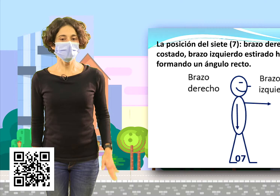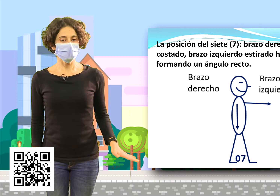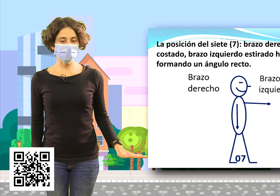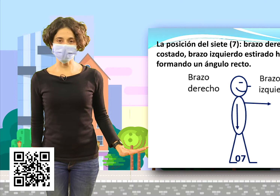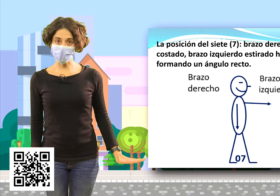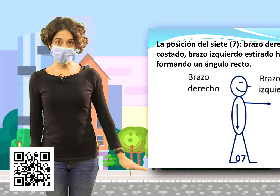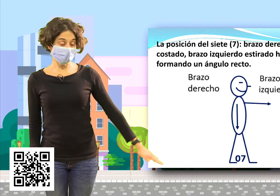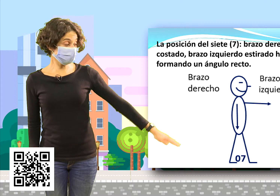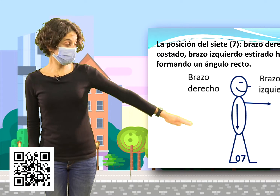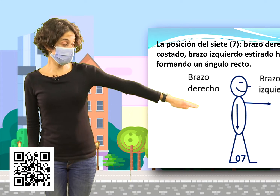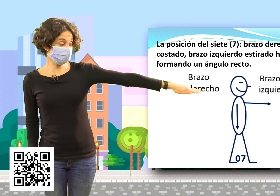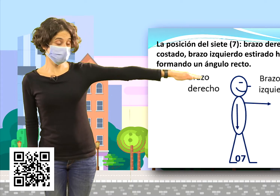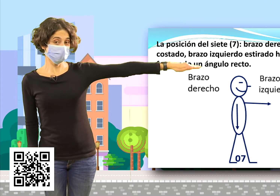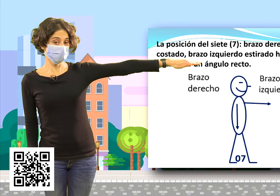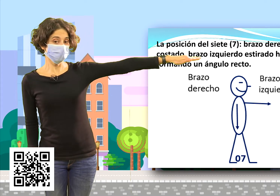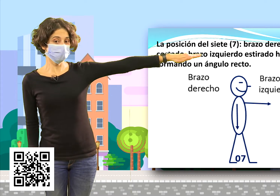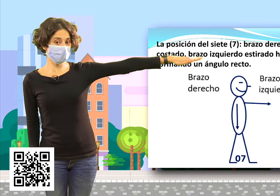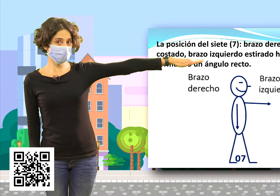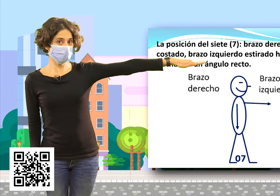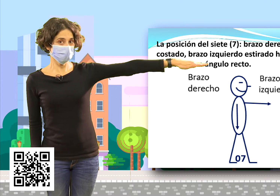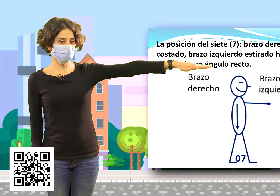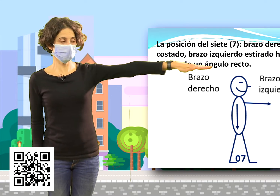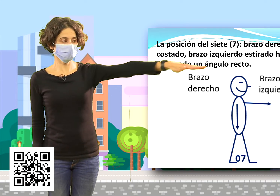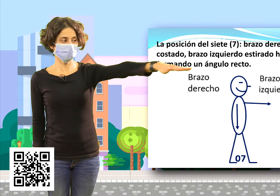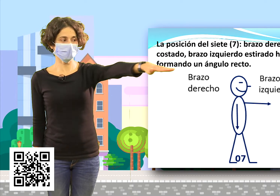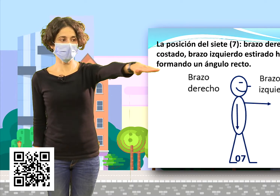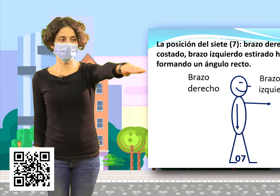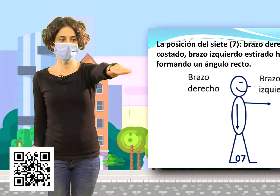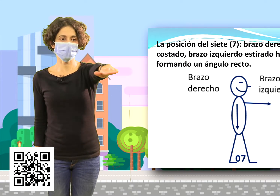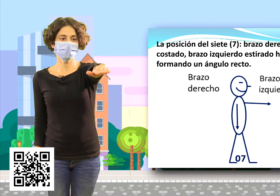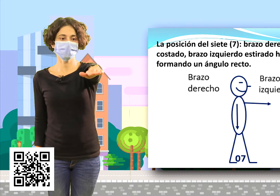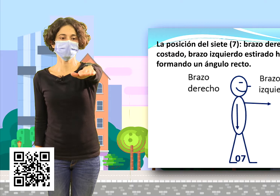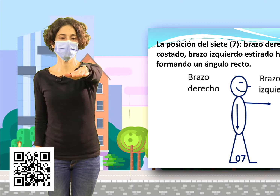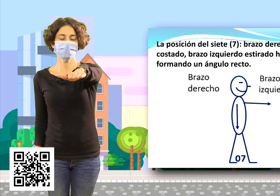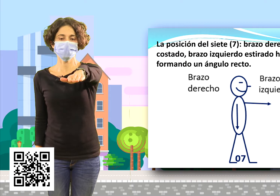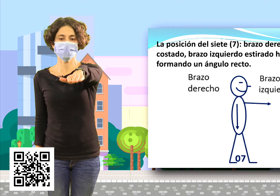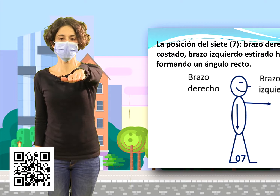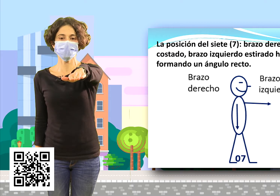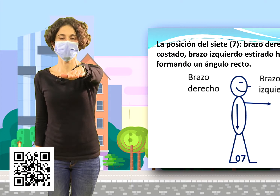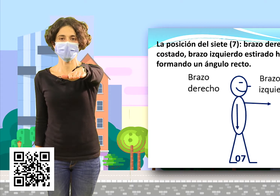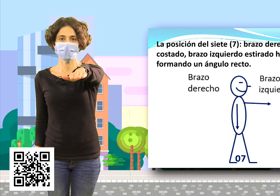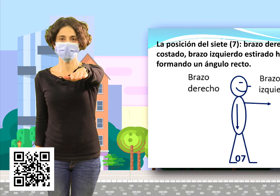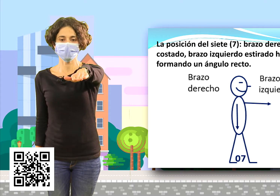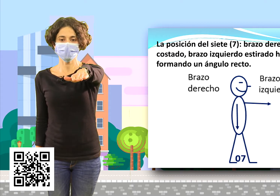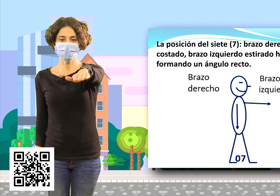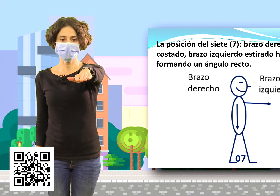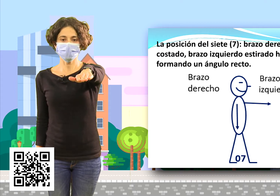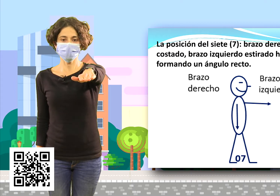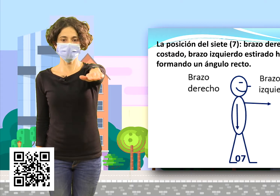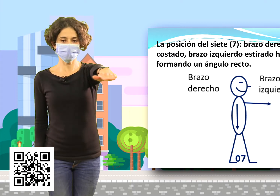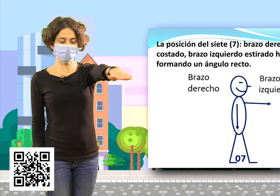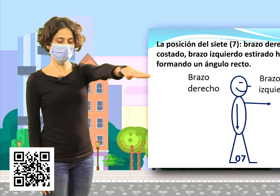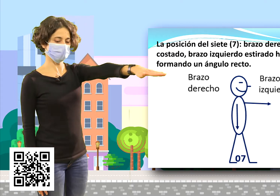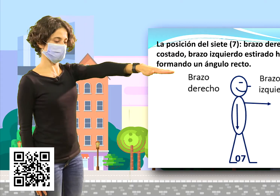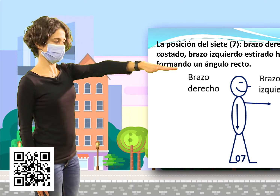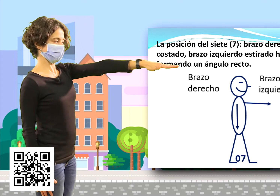es igual que el 6, pero vamos a mover nuestro brazo hacia delante. No